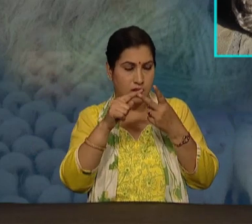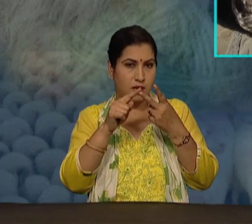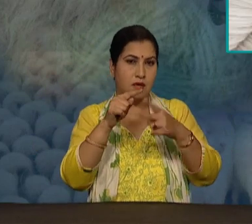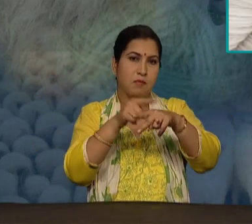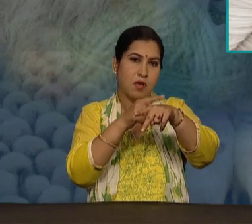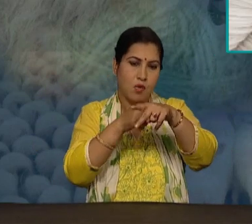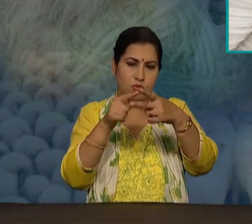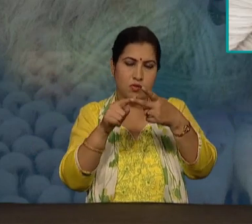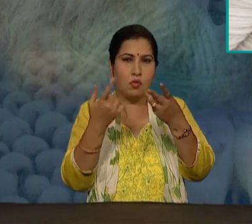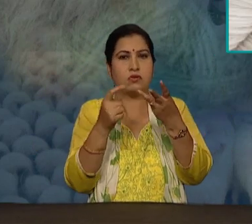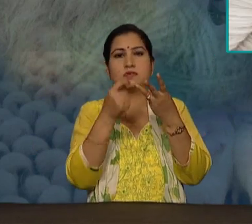अत्वा सफेद होती है